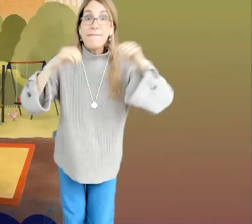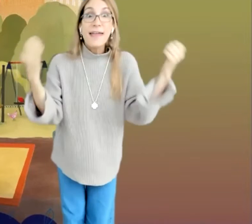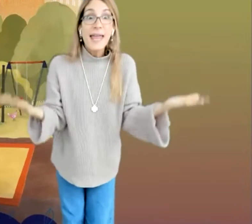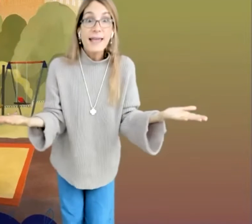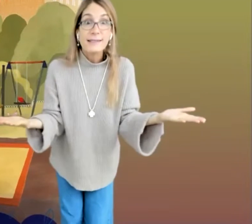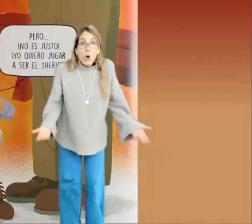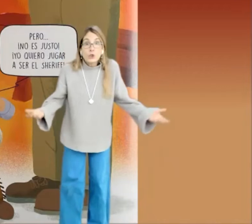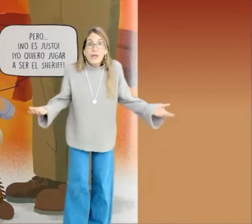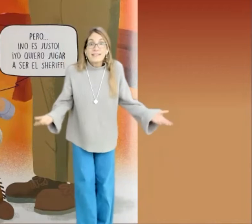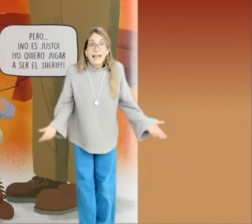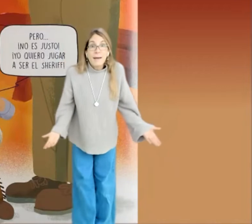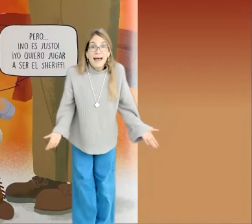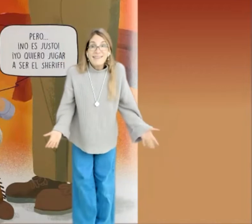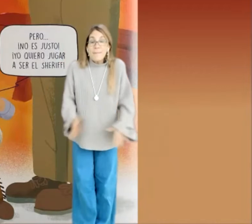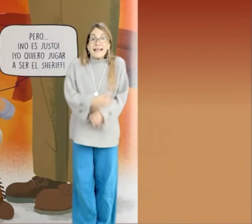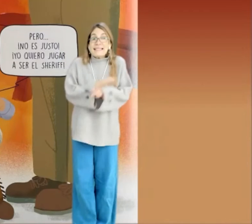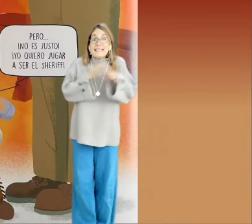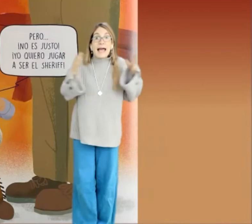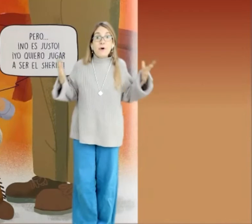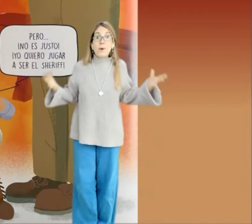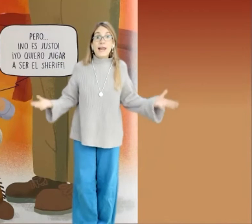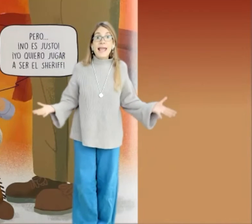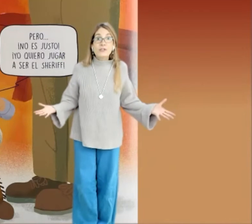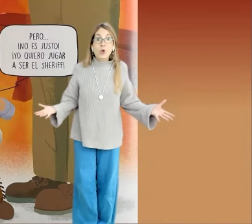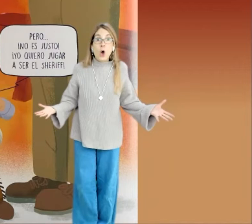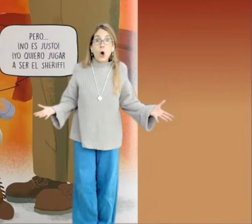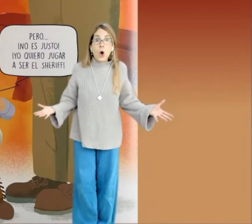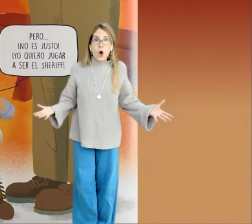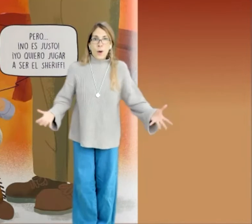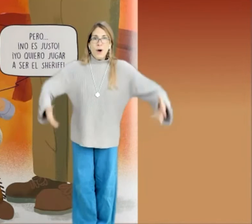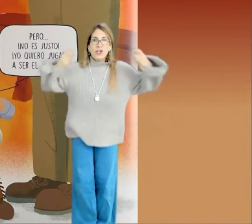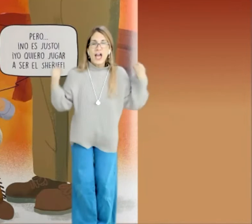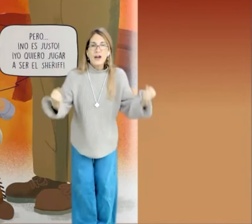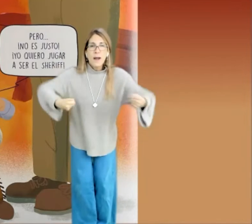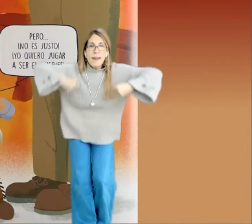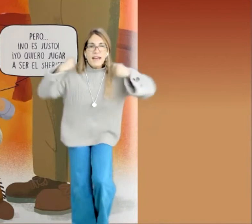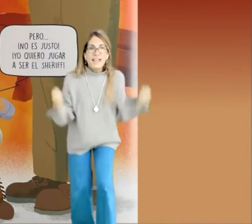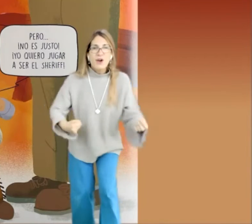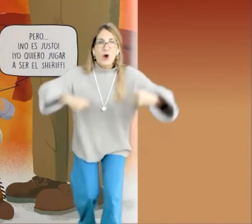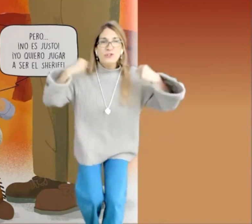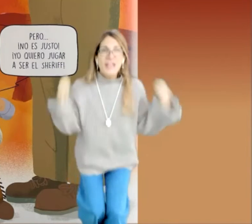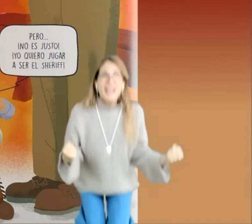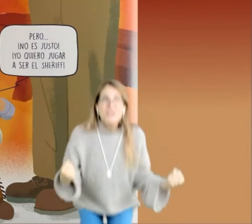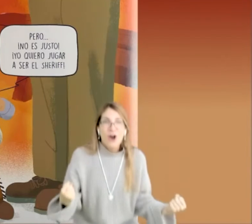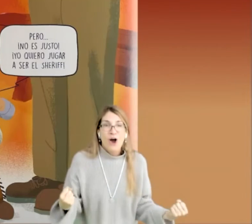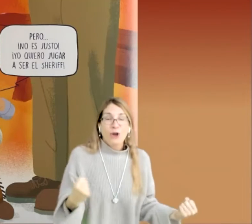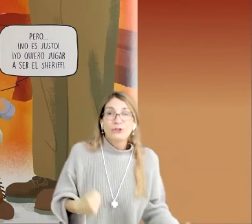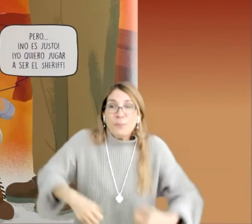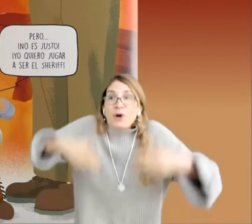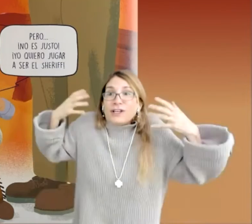vez! ¡Oto estaba demasiado molesto! ¡¿Por qué no han venido los niños?! ¡Dios! ¿Por